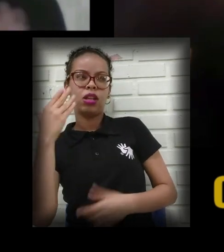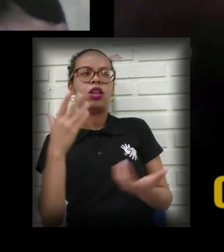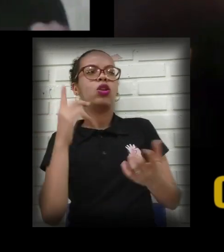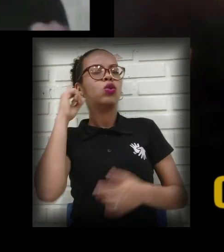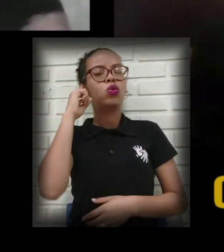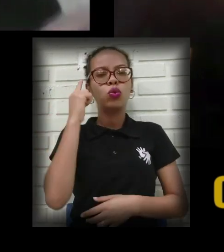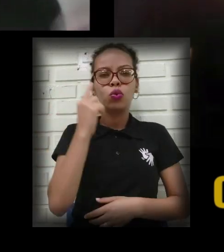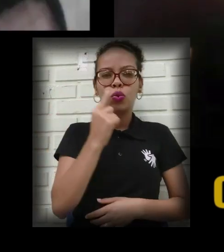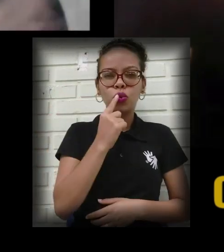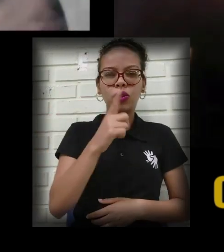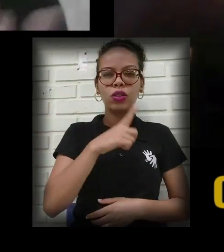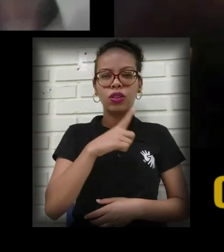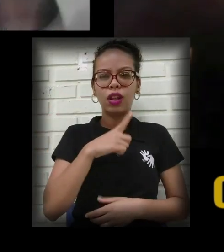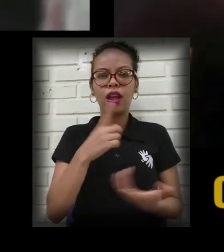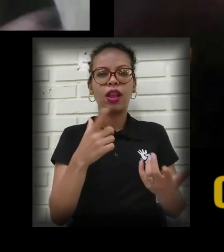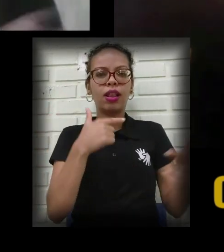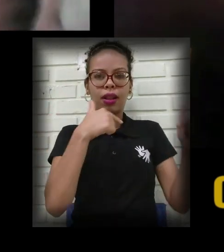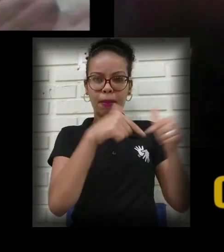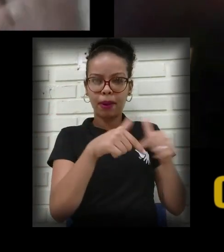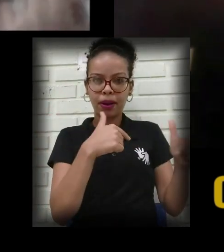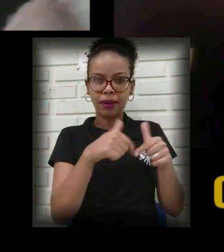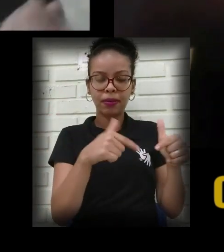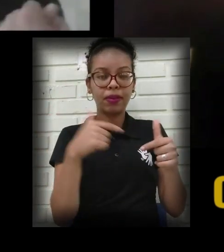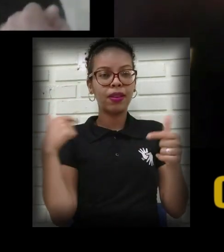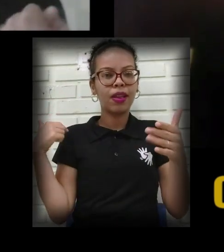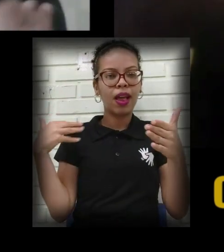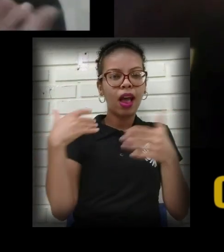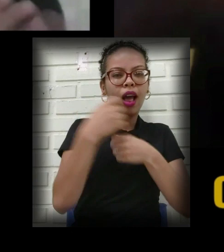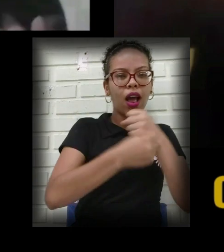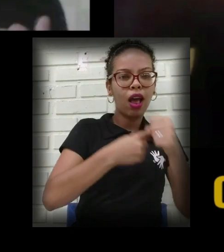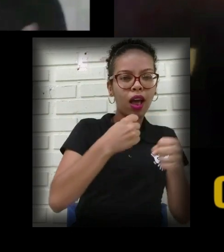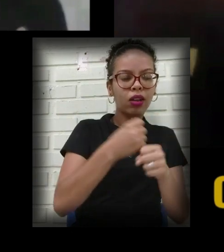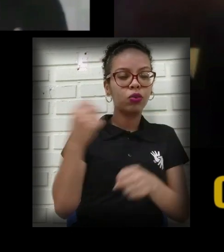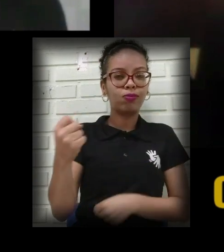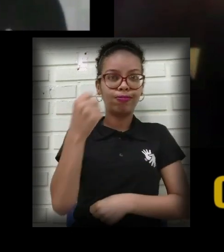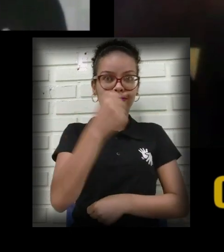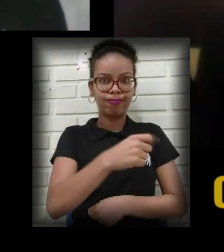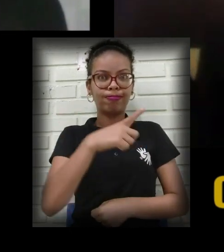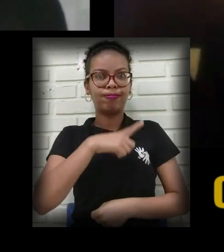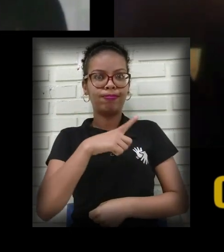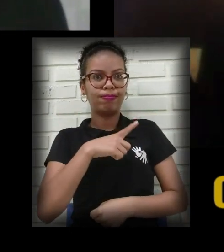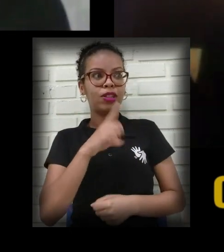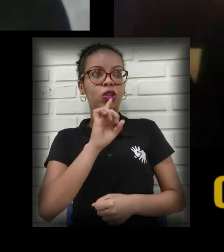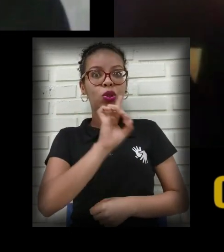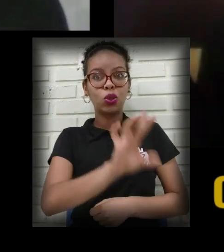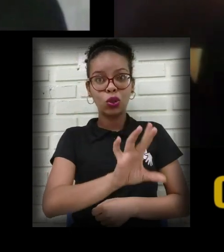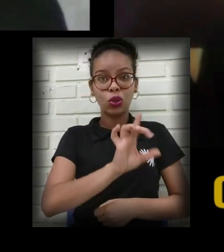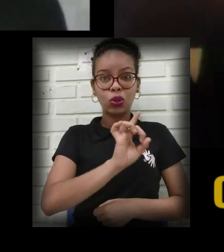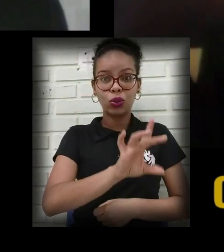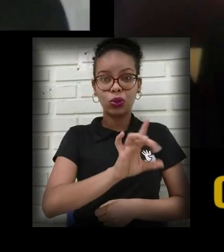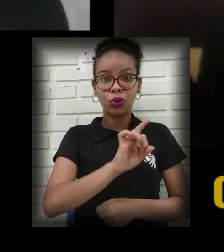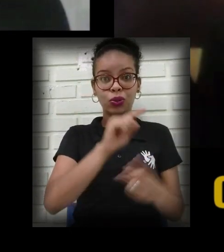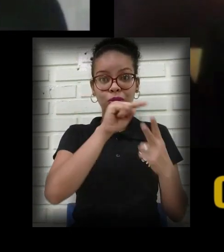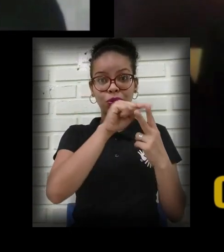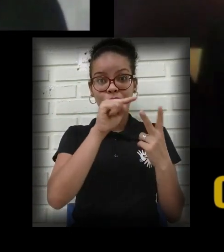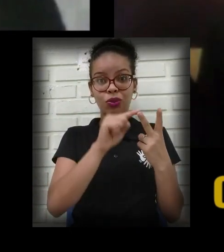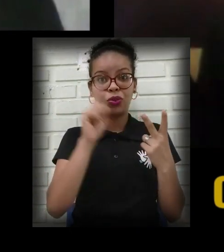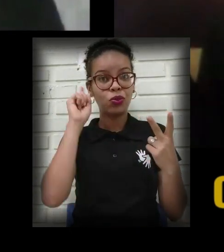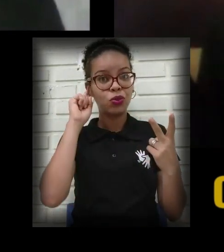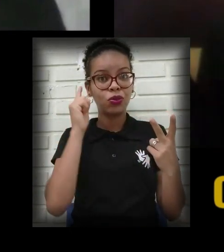os surdos que eu já trabalhei nesses anos de atuação, apenas dois surdos que eu vi